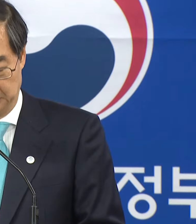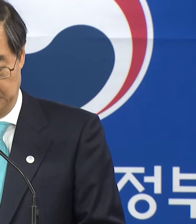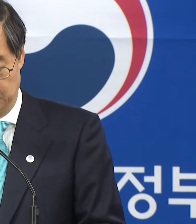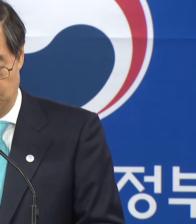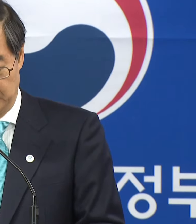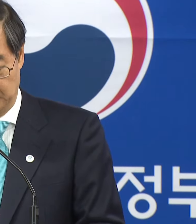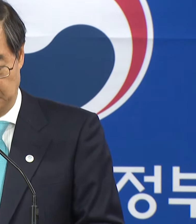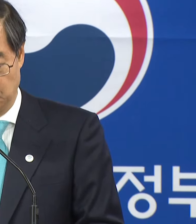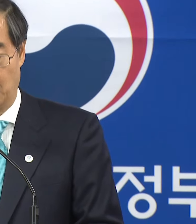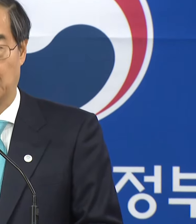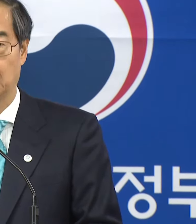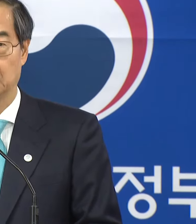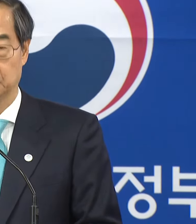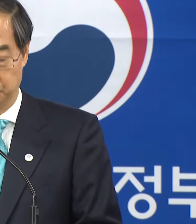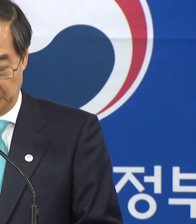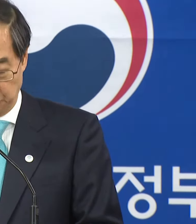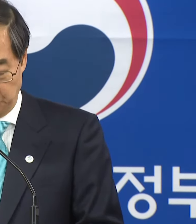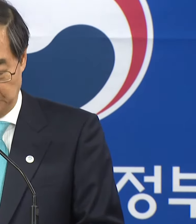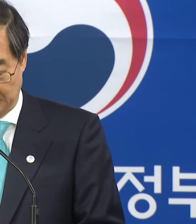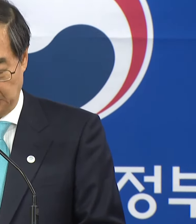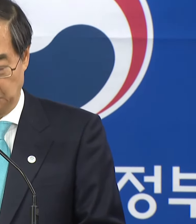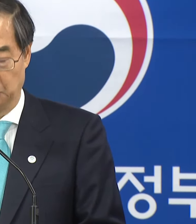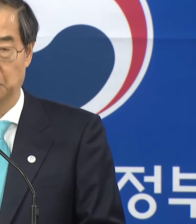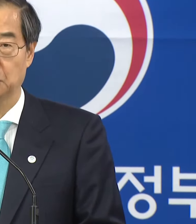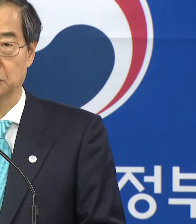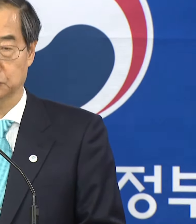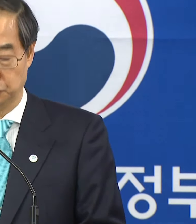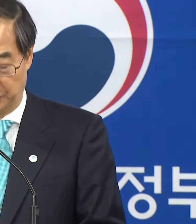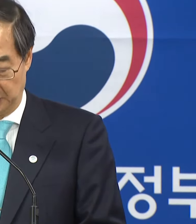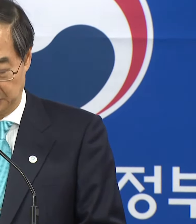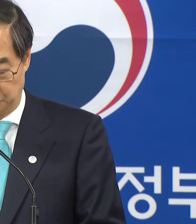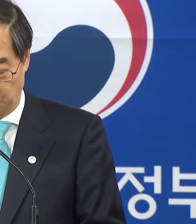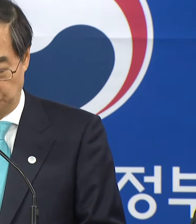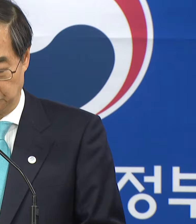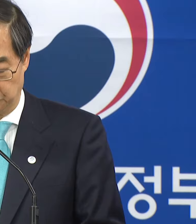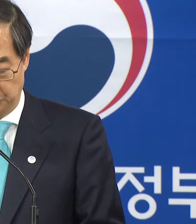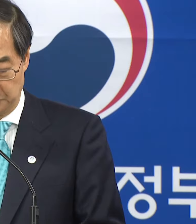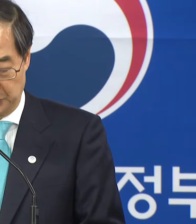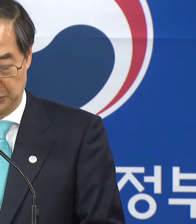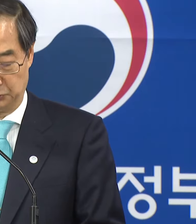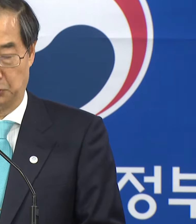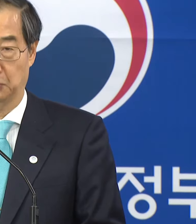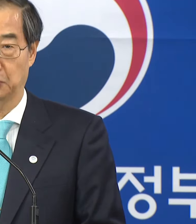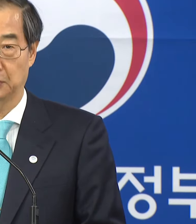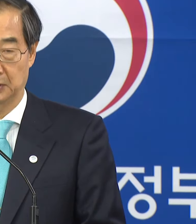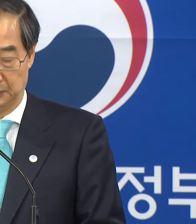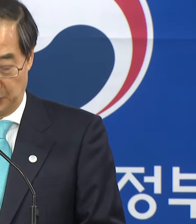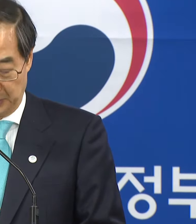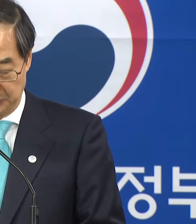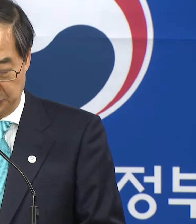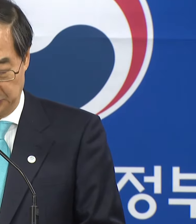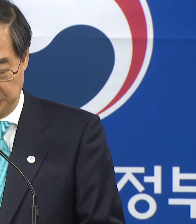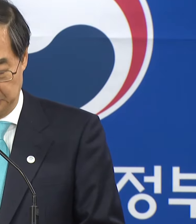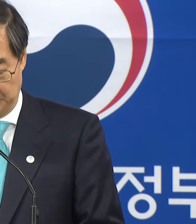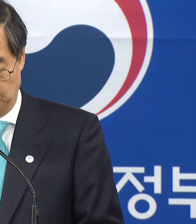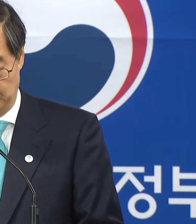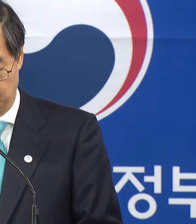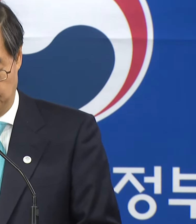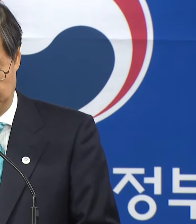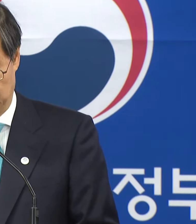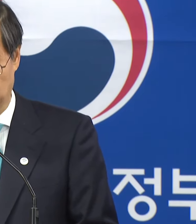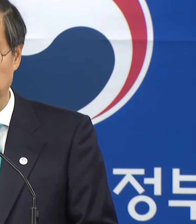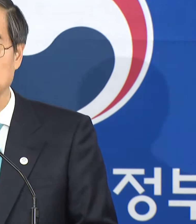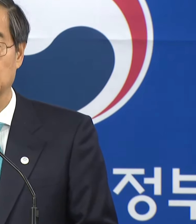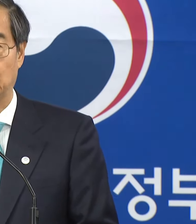관련하여 문제점과 부작용이 많다고 국회에 지속적으로 설명하였고 법안 처리를